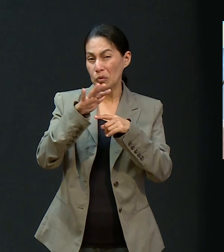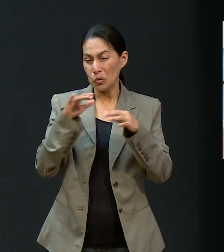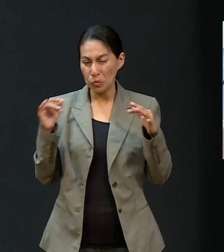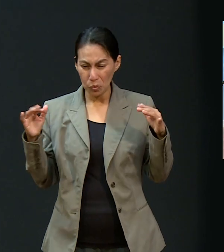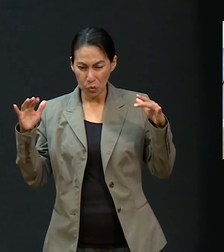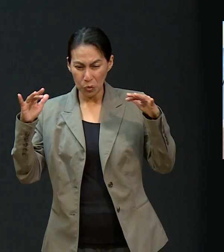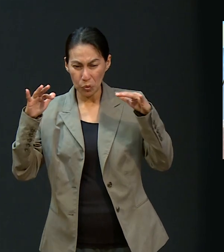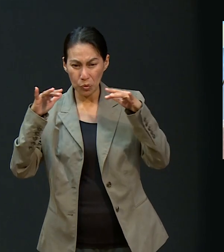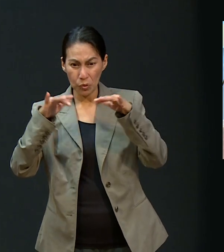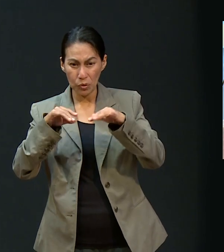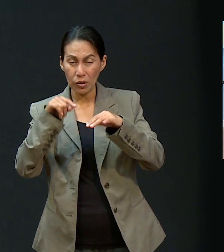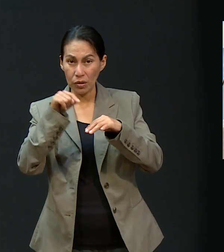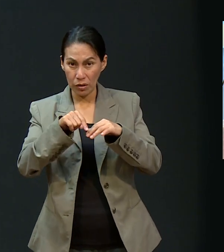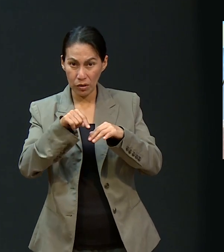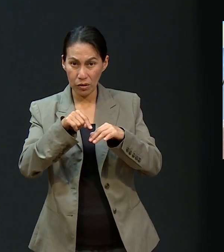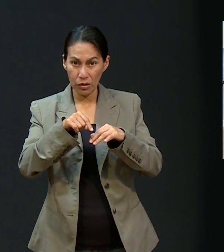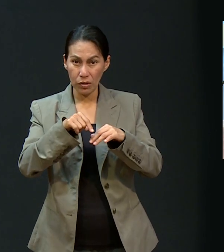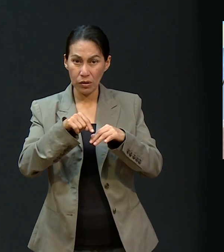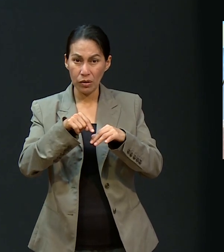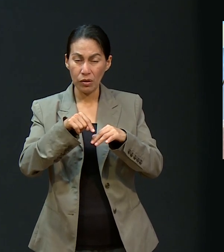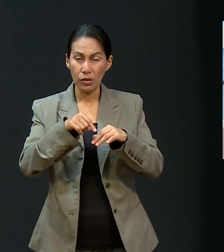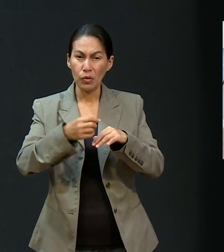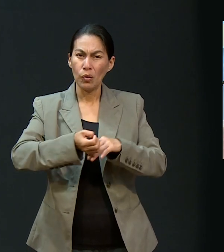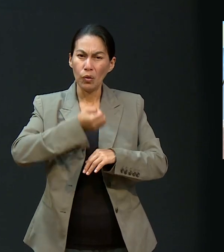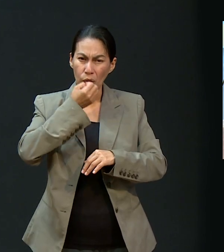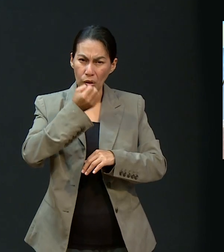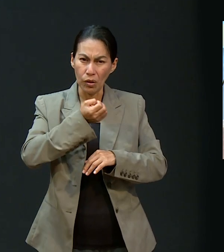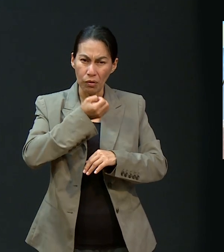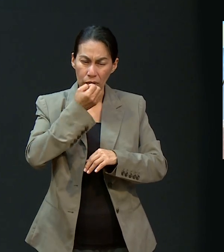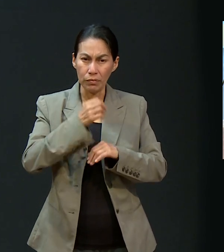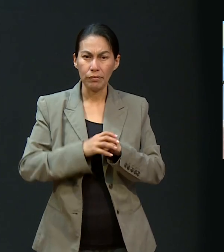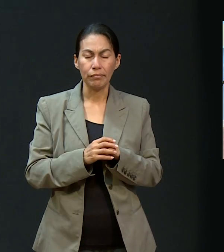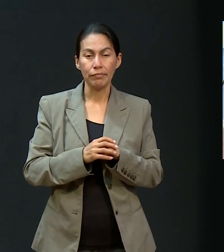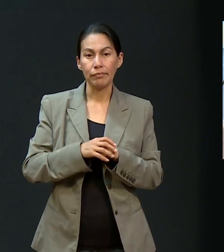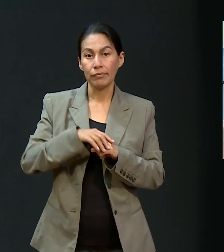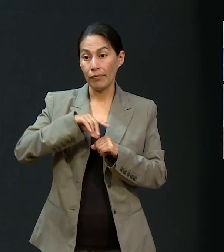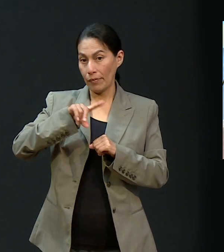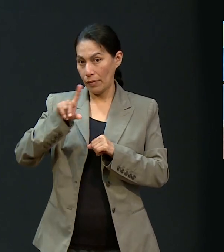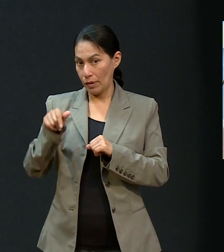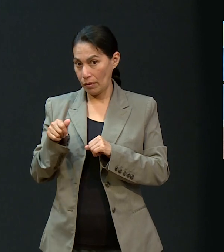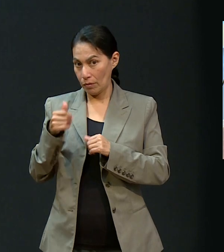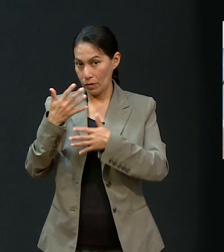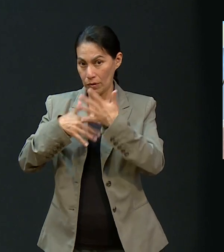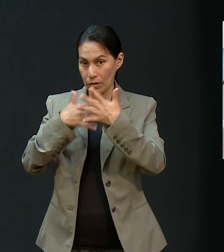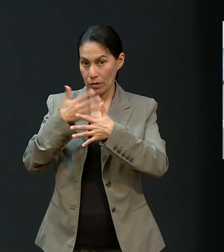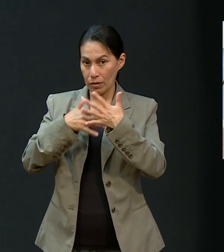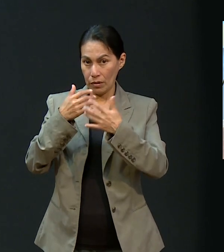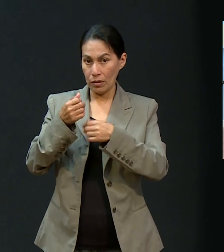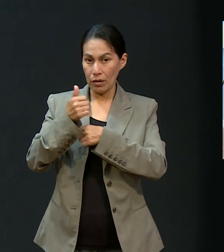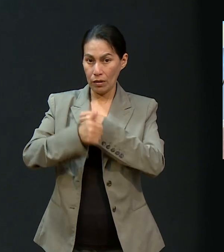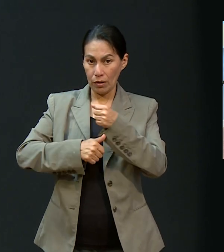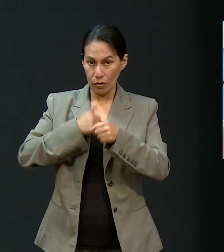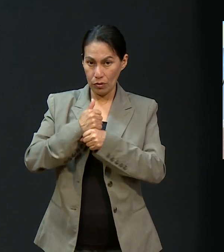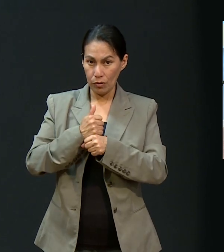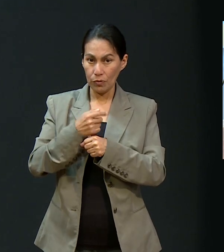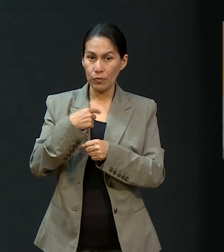Pero justamente 15 años después, pastor, 15 años, yo estaba estudiando la